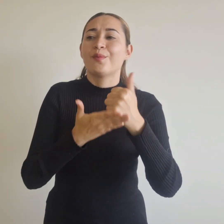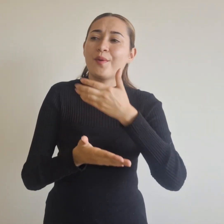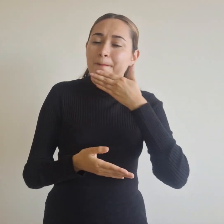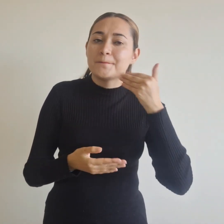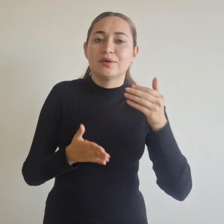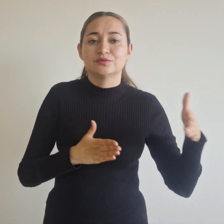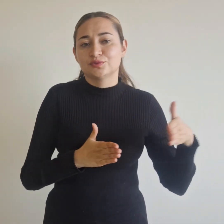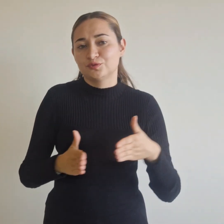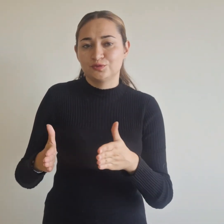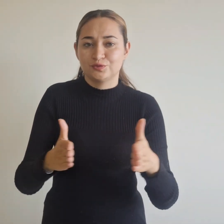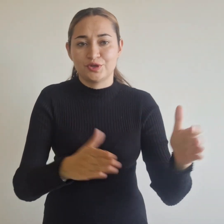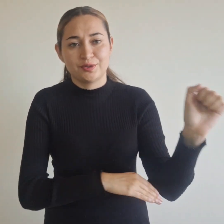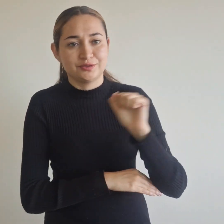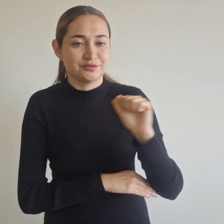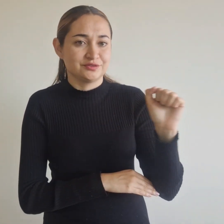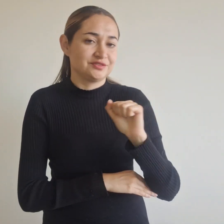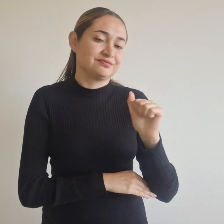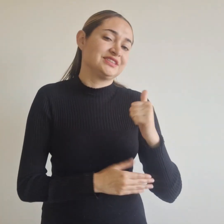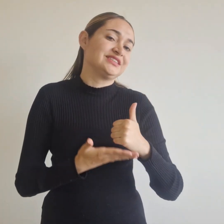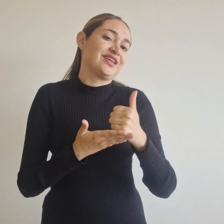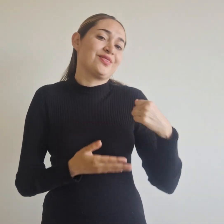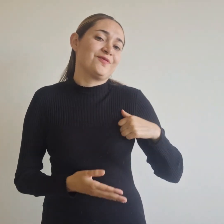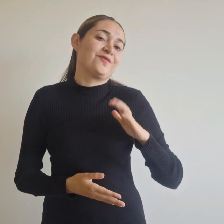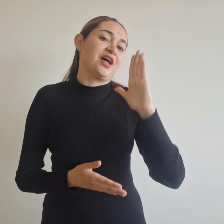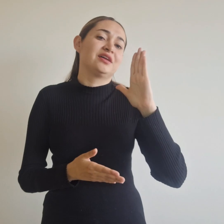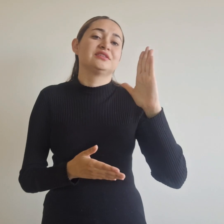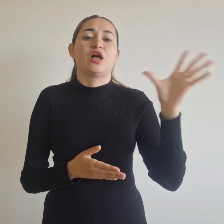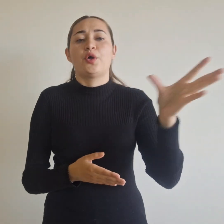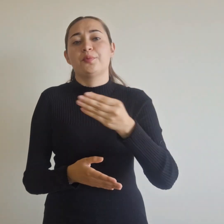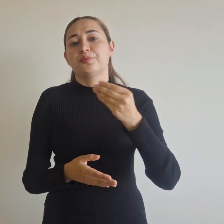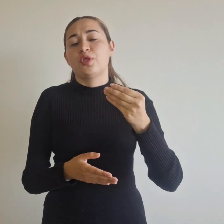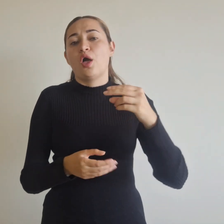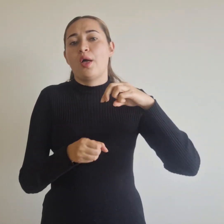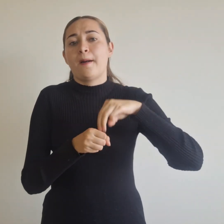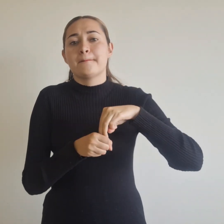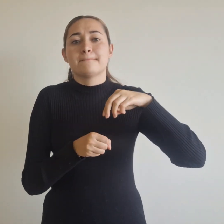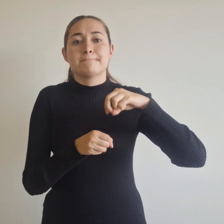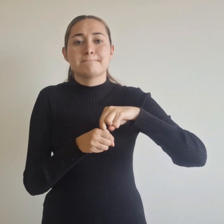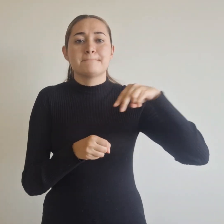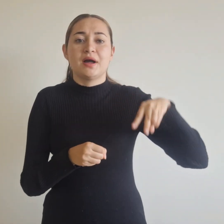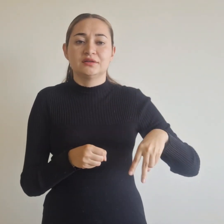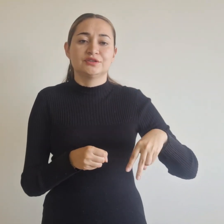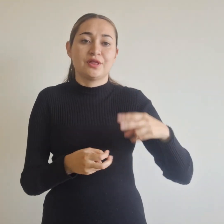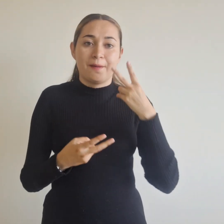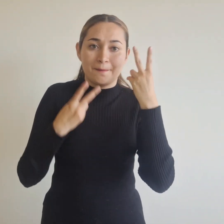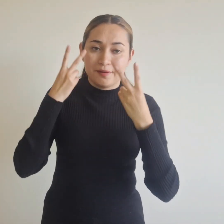movilidad y contribuir al bienestar de todos los habitantes y visitantes de la ciudad de Tunja.